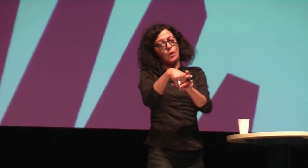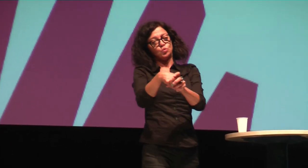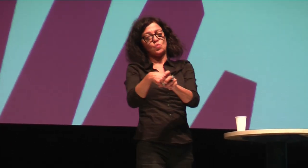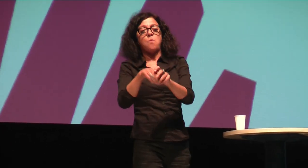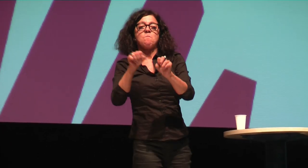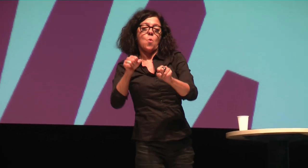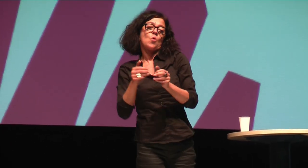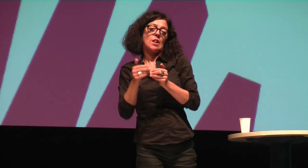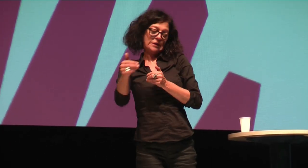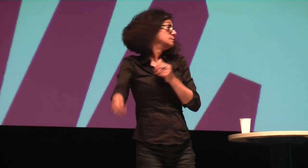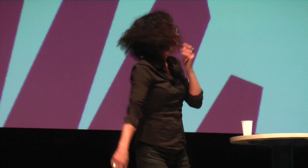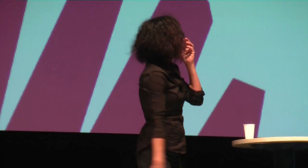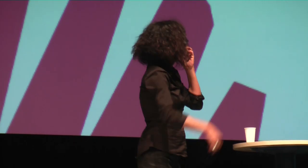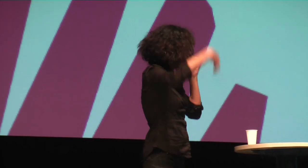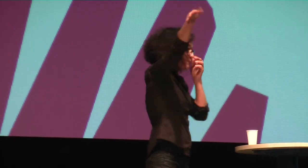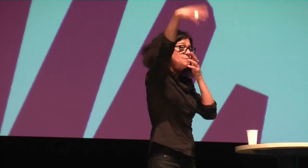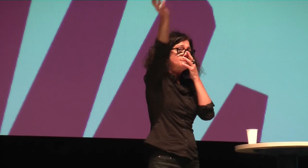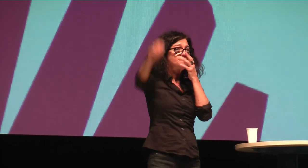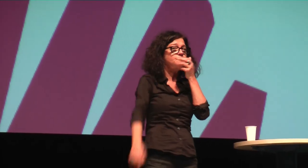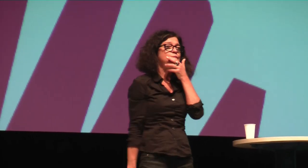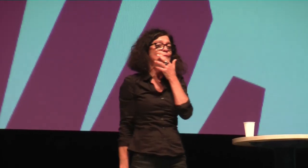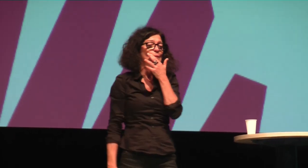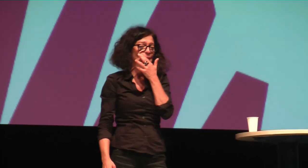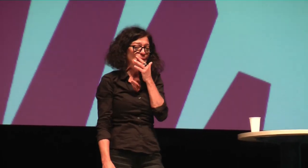Diversity. Und dann ist Inklusion möglich. Weiter bitte.